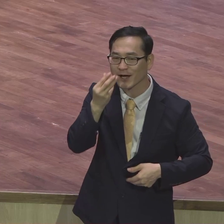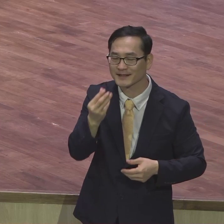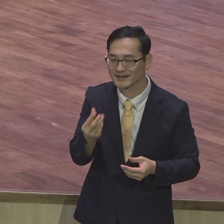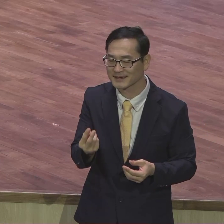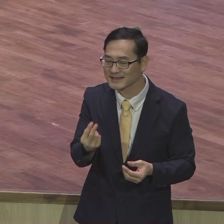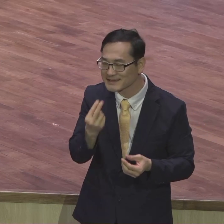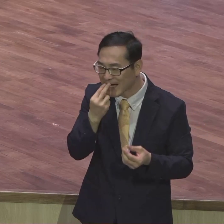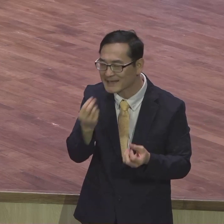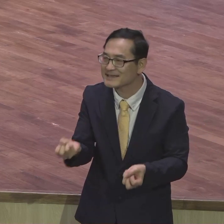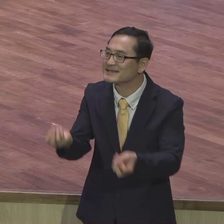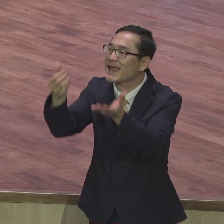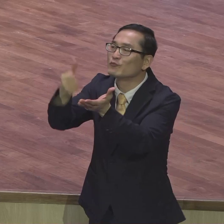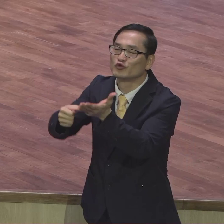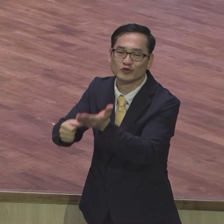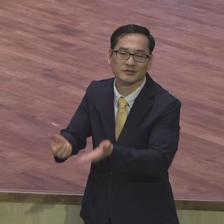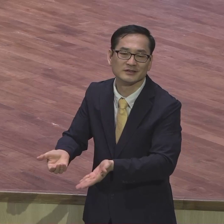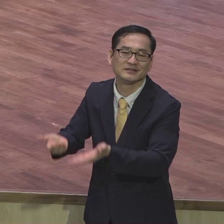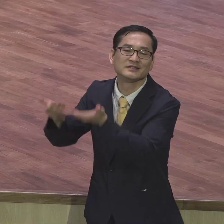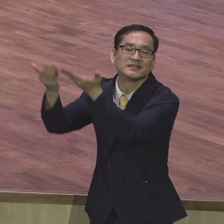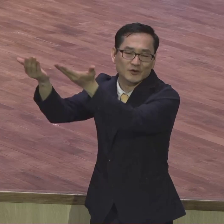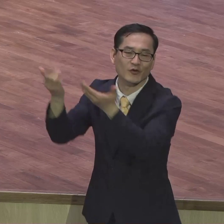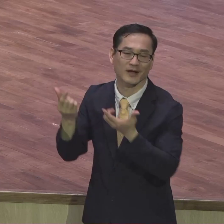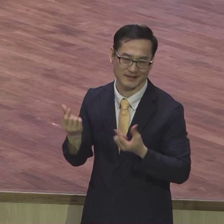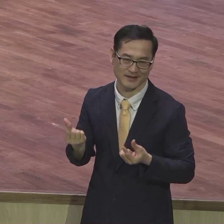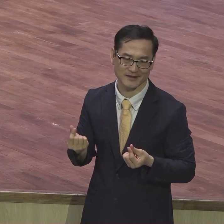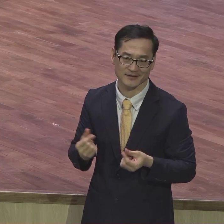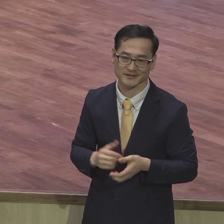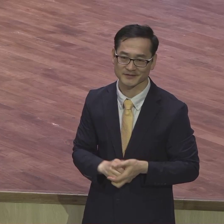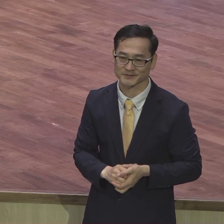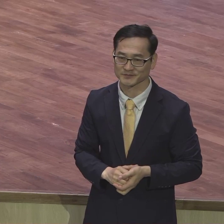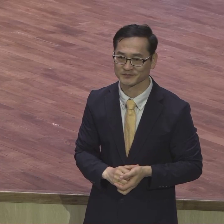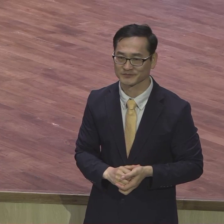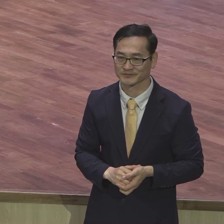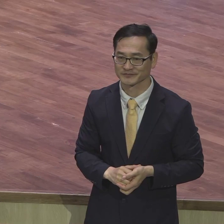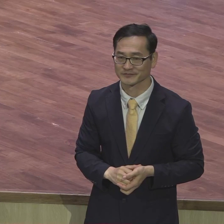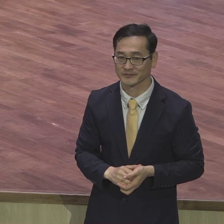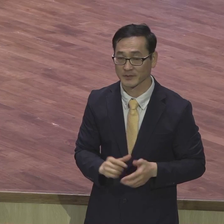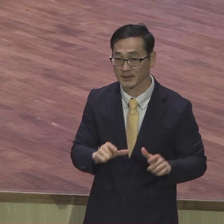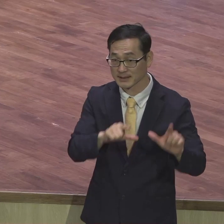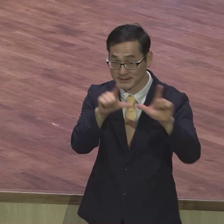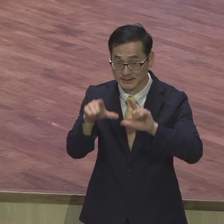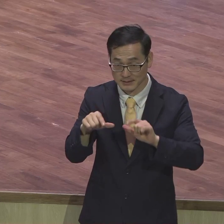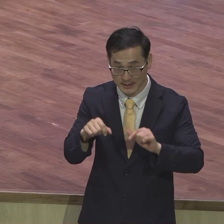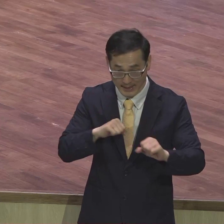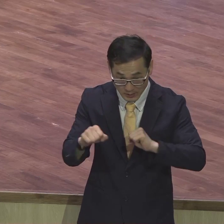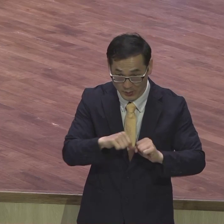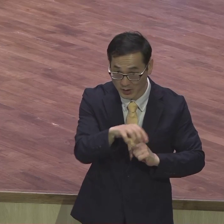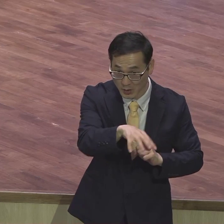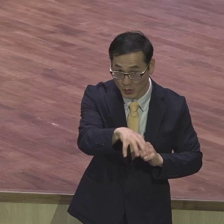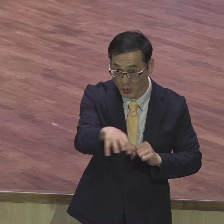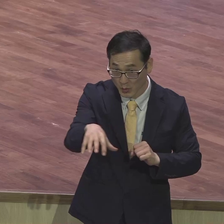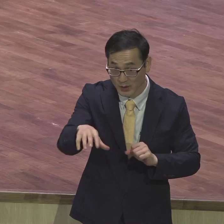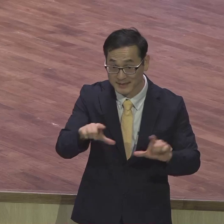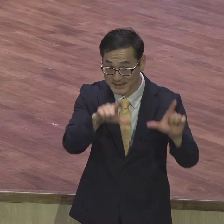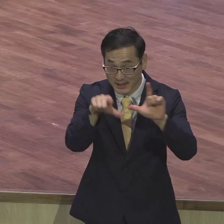잘 정리하세요 영계절 성도는요 삶의 현장에서 거룩한 산 제물로